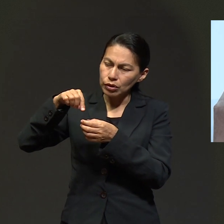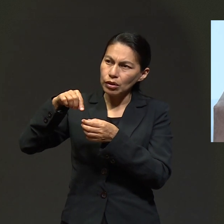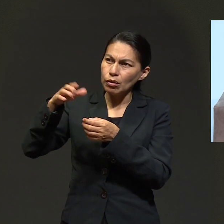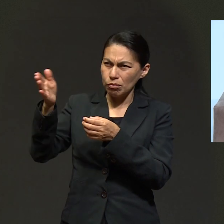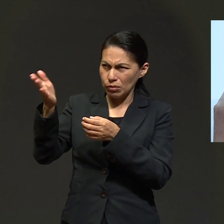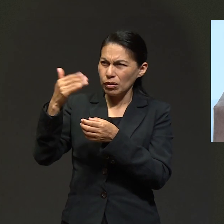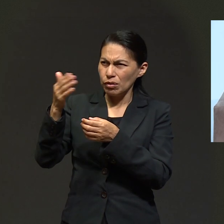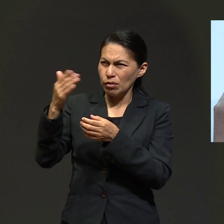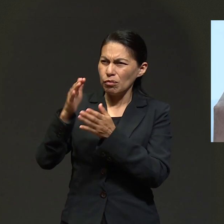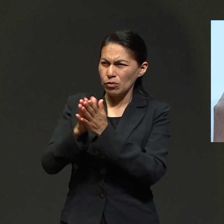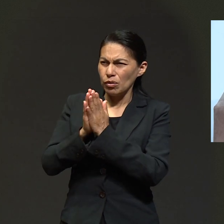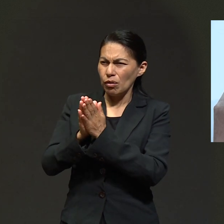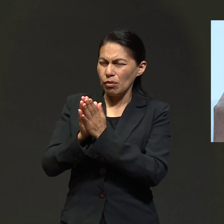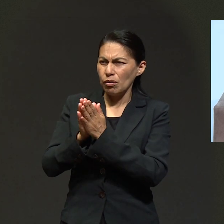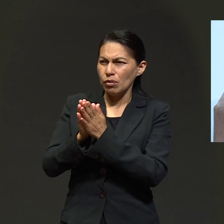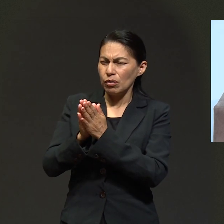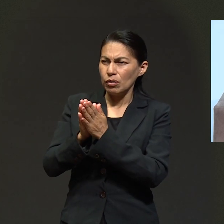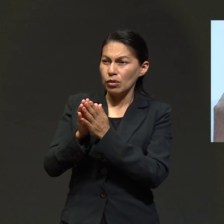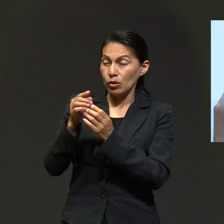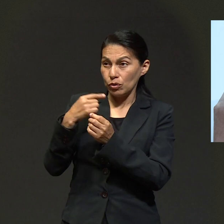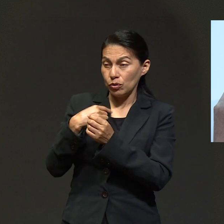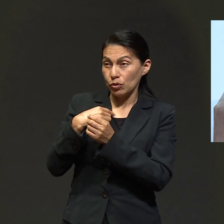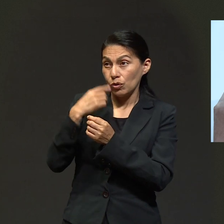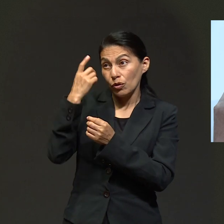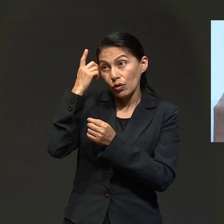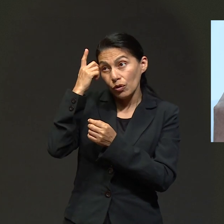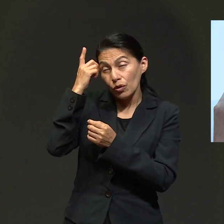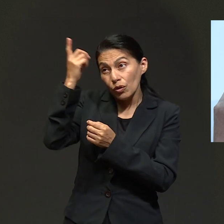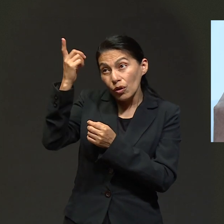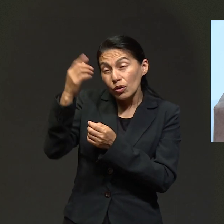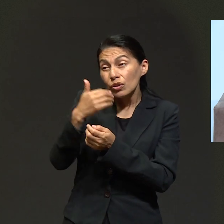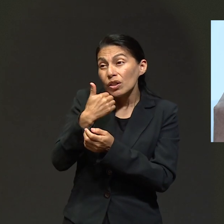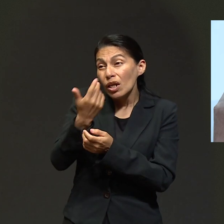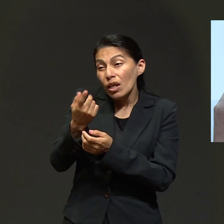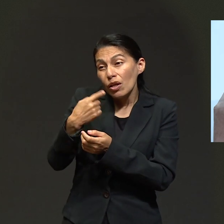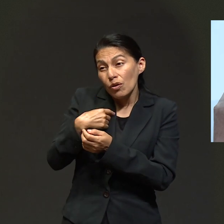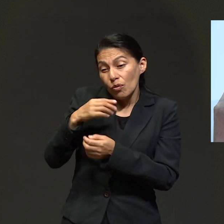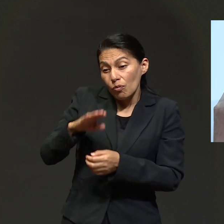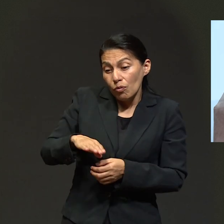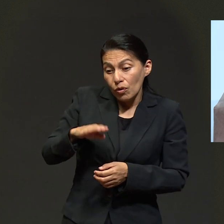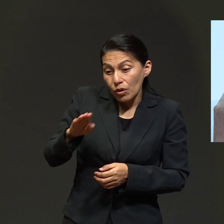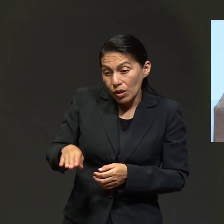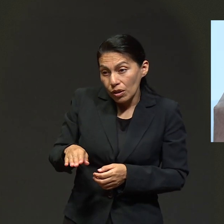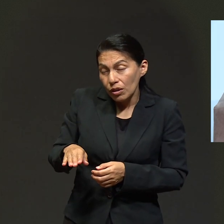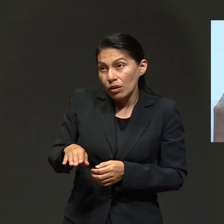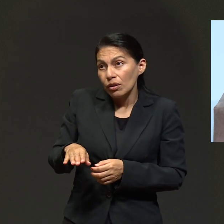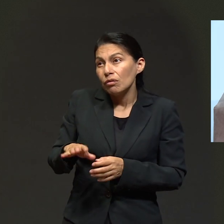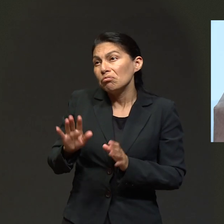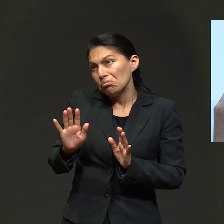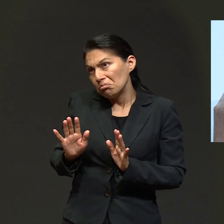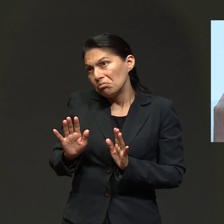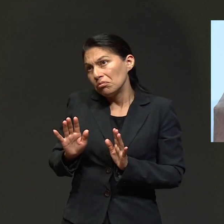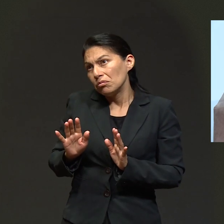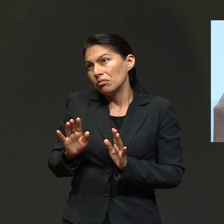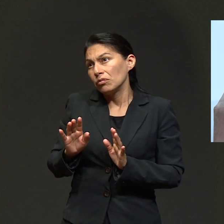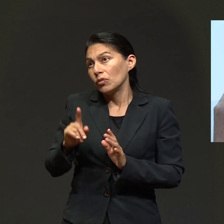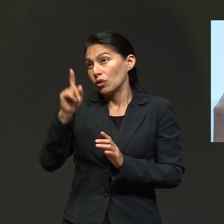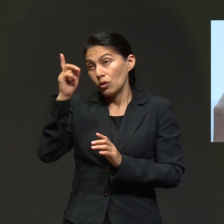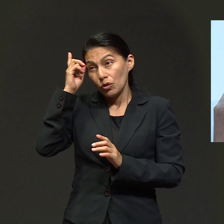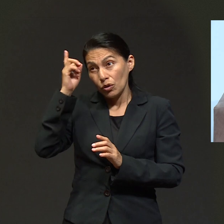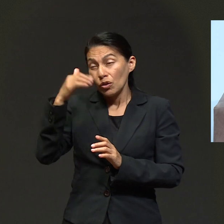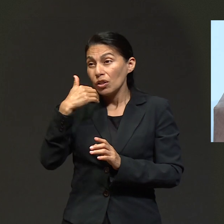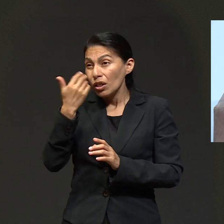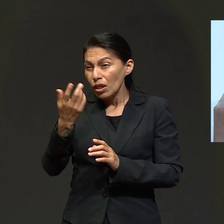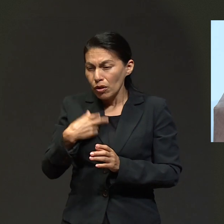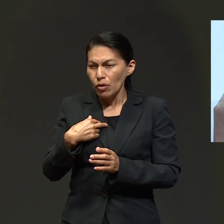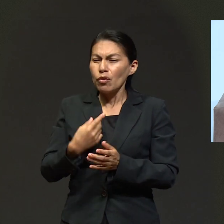vengan que vamos a orar. Y si es la voluntad del Señor que tenga que descansar, voy a descansar. Y si es la voluntad de Dios, después